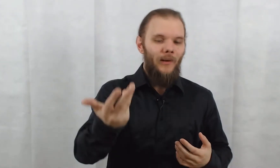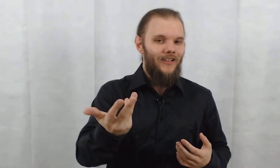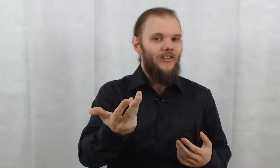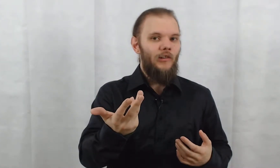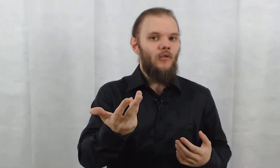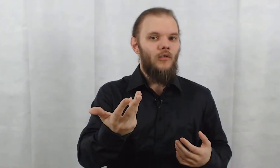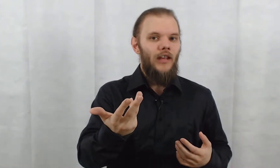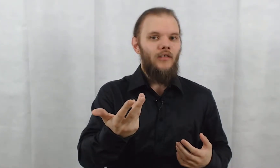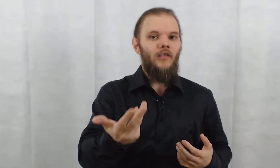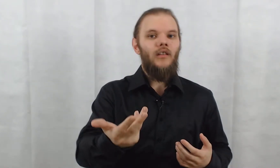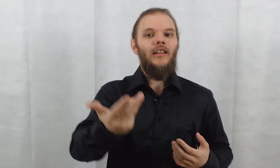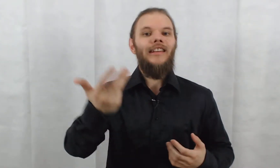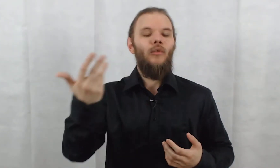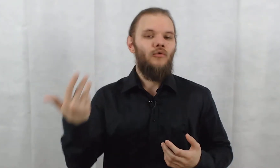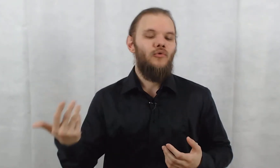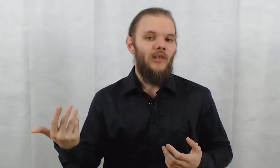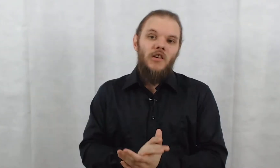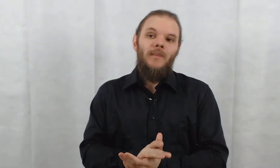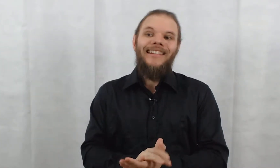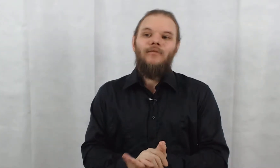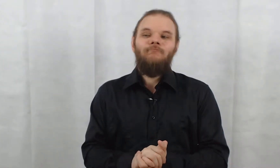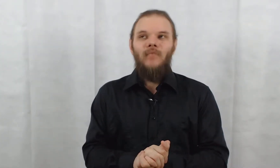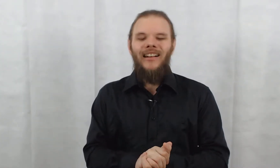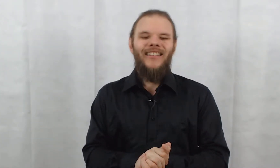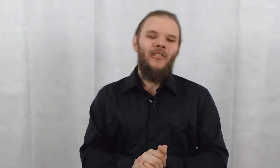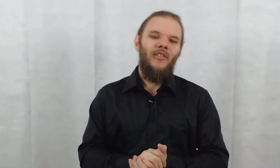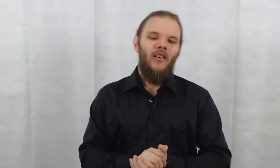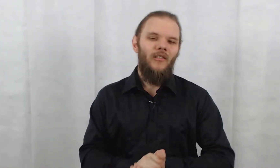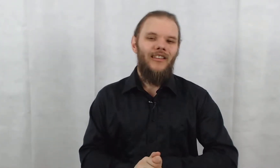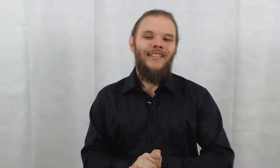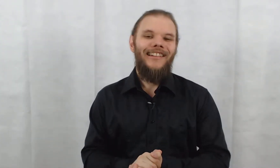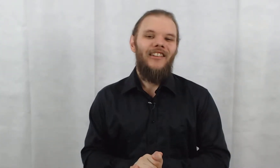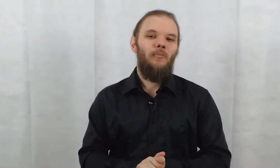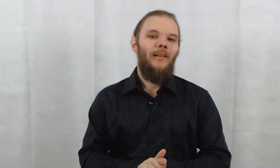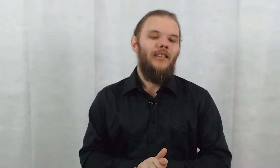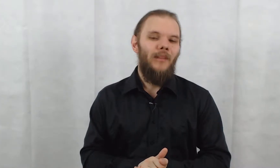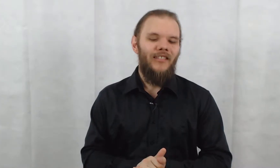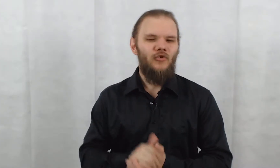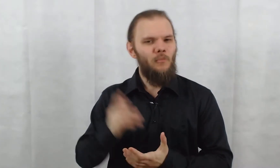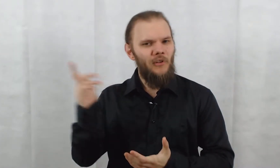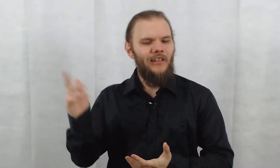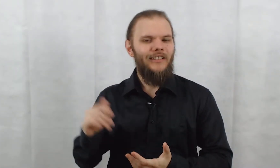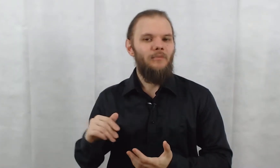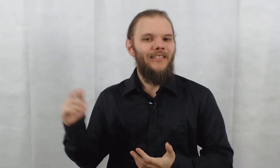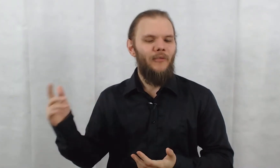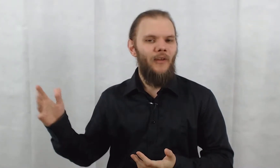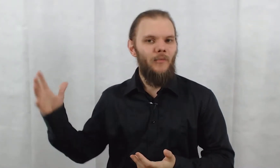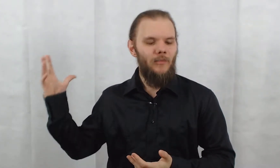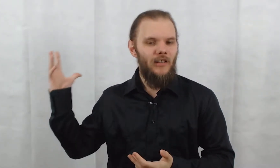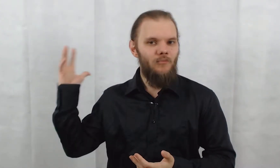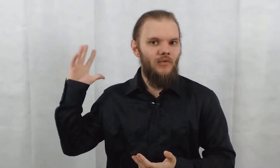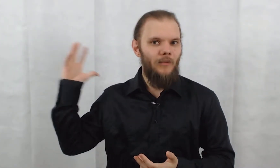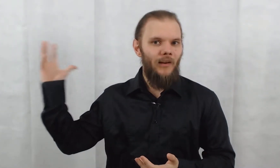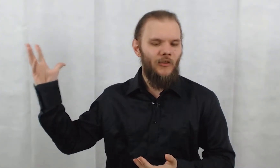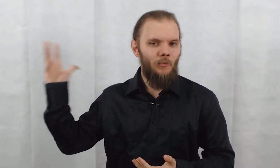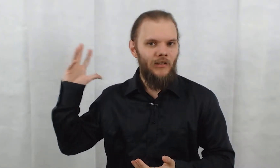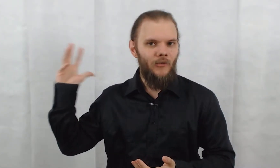la céder au Conclave, ils l'ont tué. Mais voilà, le Thunderland, ça ne m'intéresse pas des masses. Je suis plus intéressé par sa femme qui est manipulée par l'esprit de